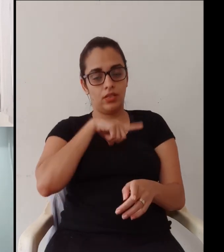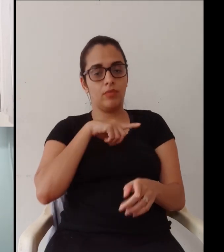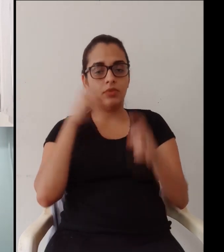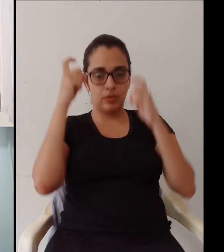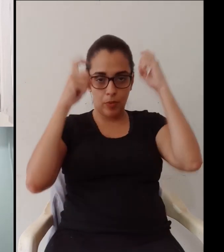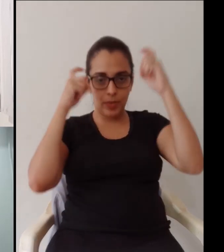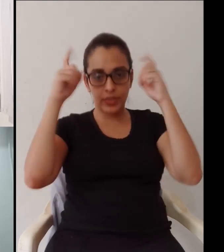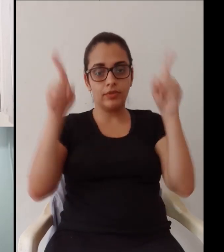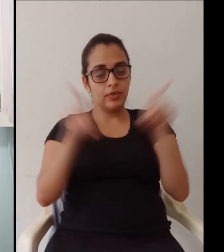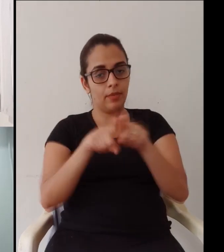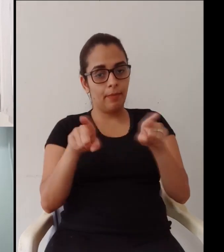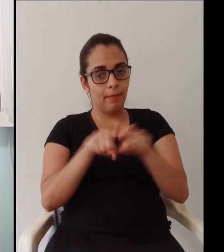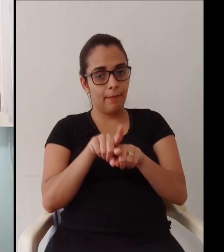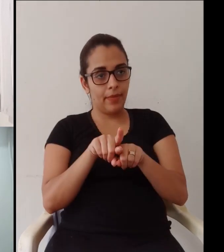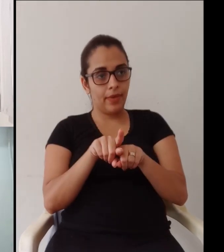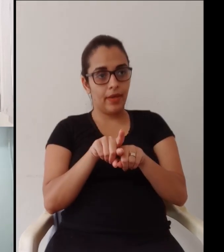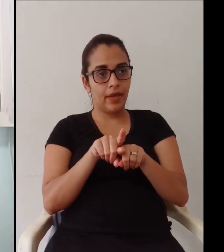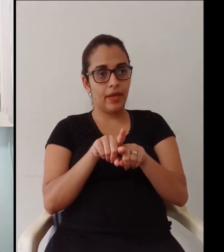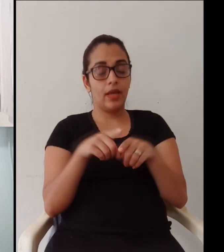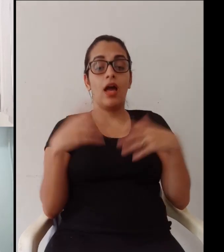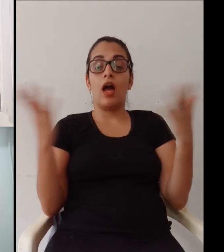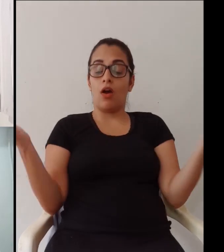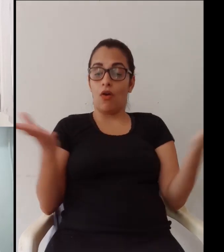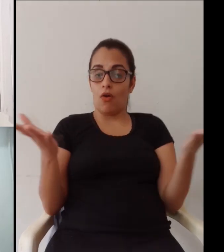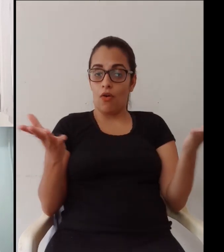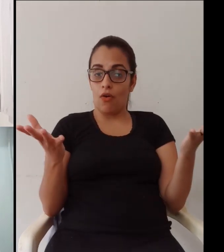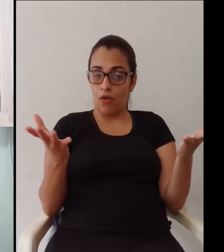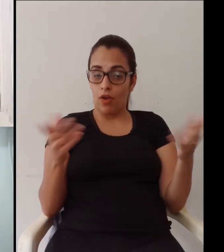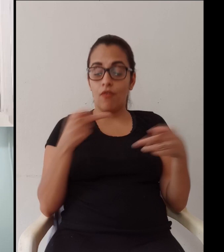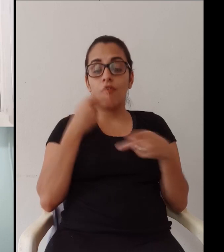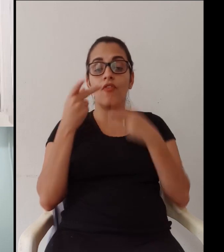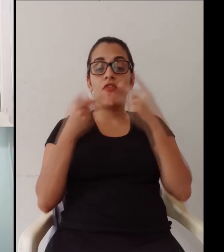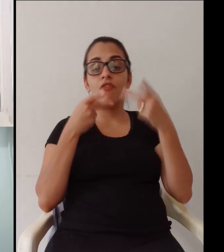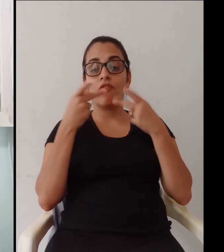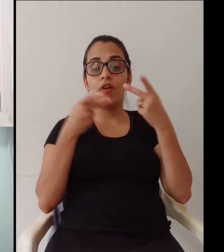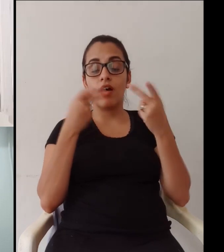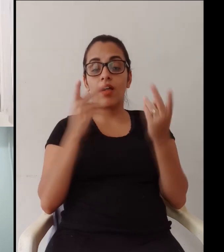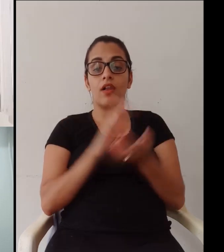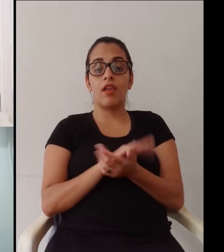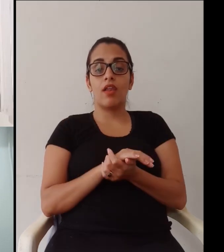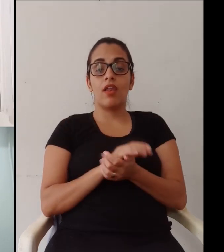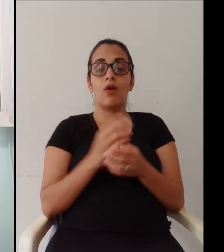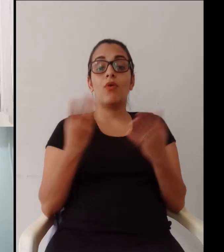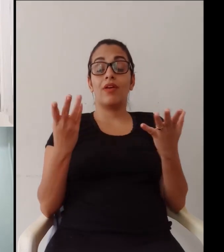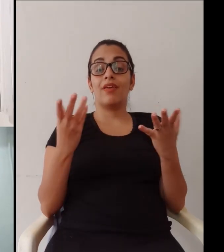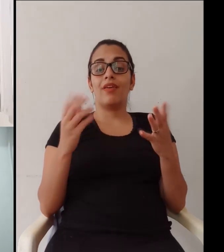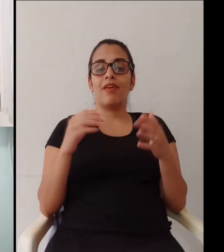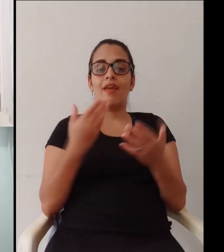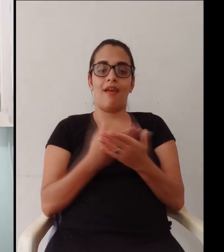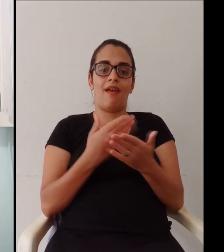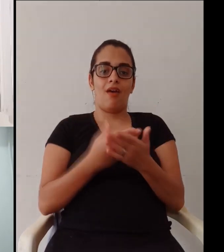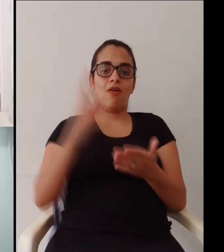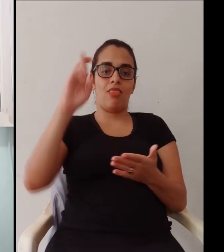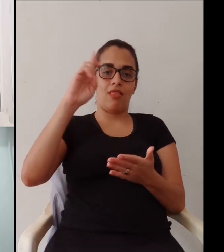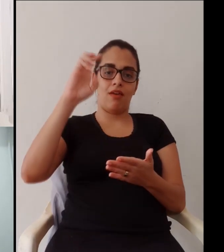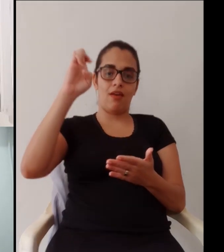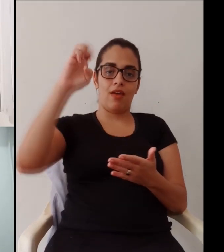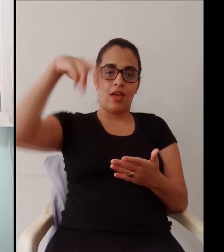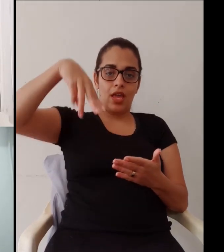também dificuldade de utilizar a modalidade que nós também teremos essa preocupação terminei minha parte